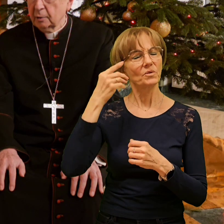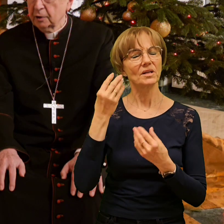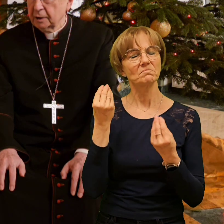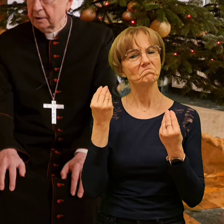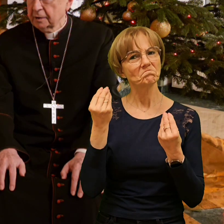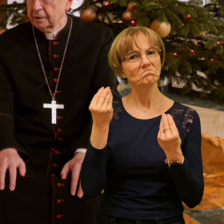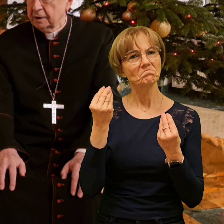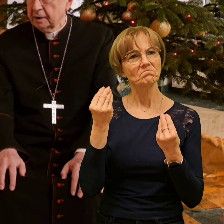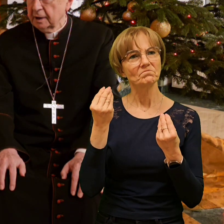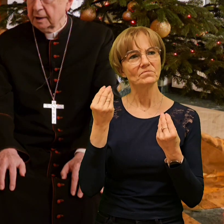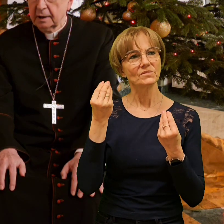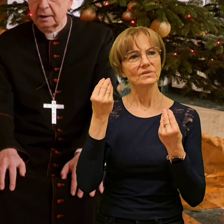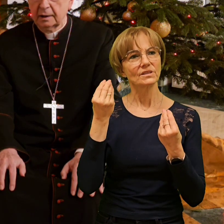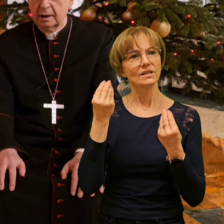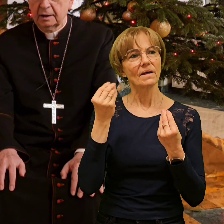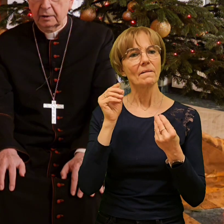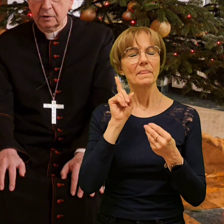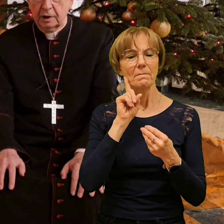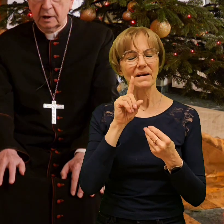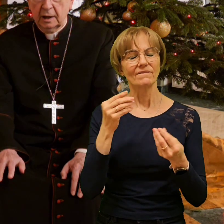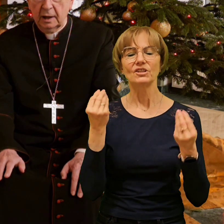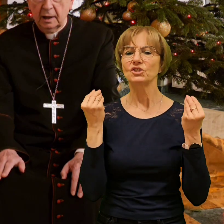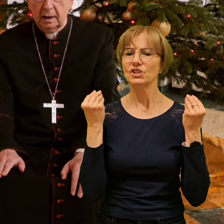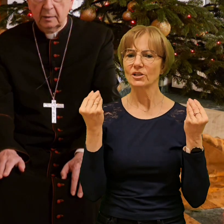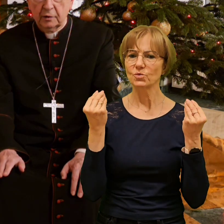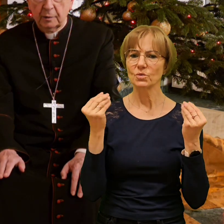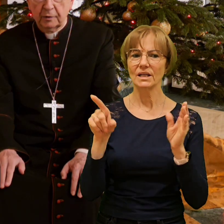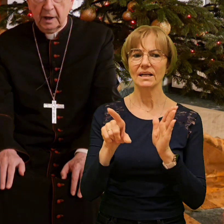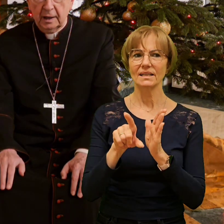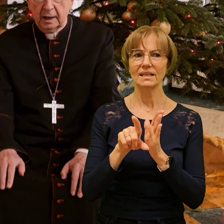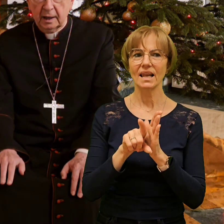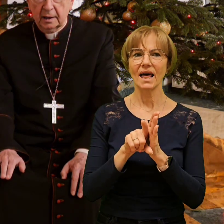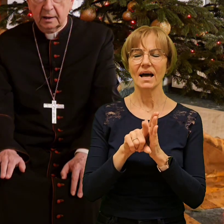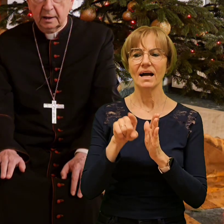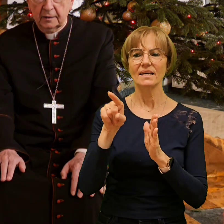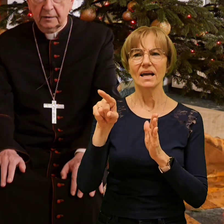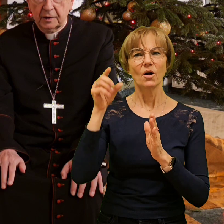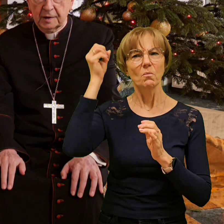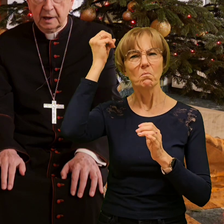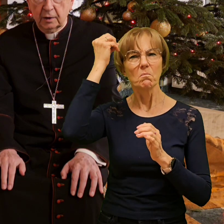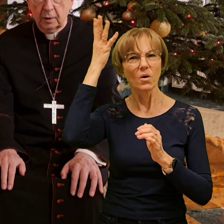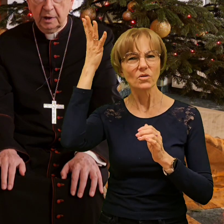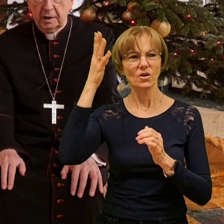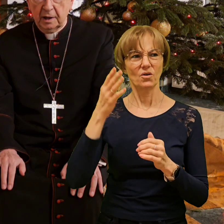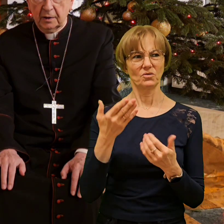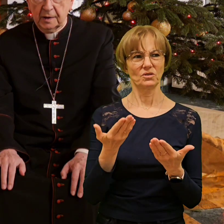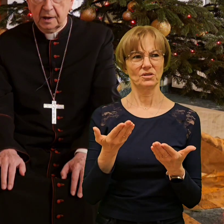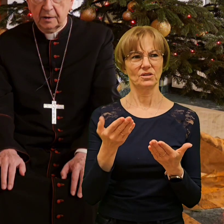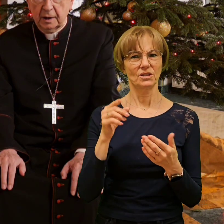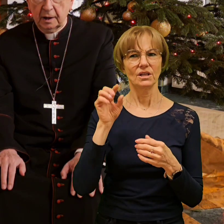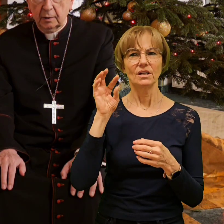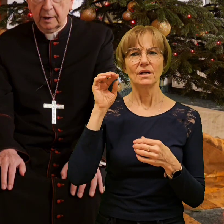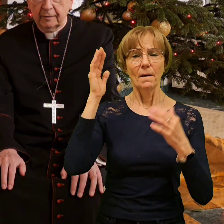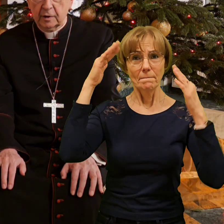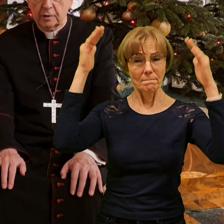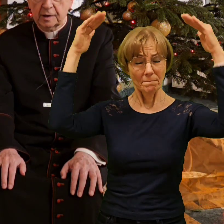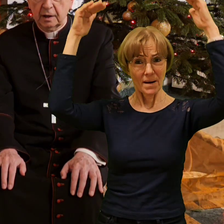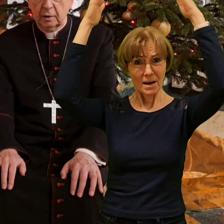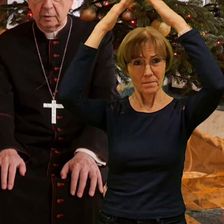mądrości. Dlatego, że przemówienia, te wszystkie homilie Ojca Świętego Paweła VI były